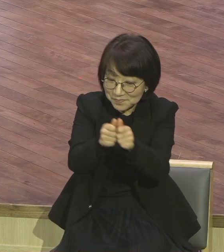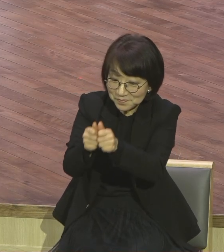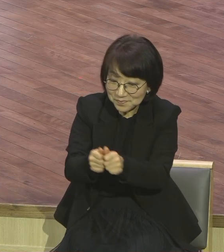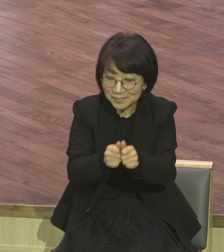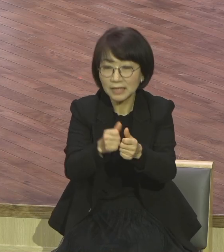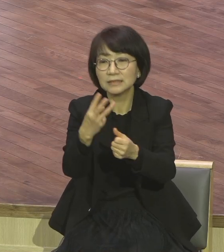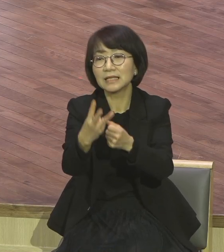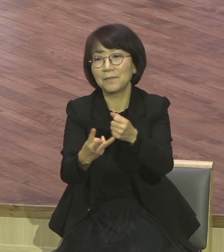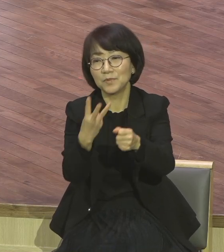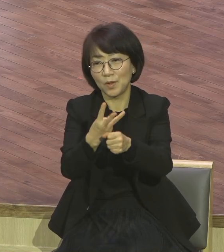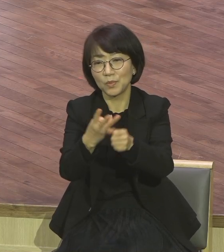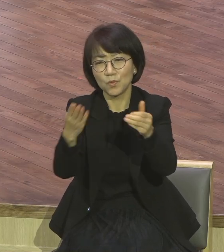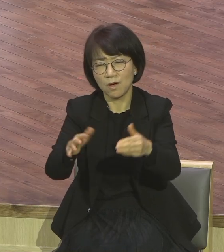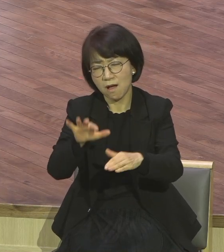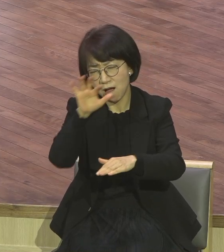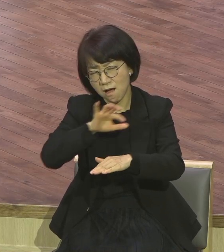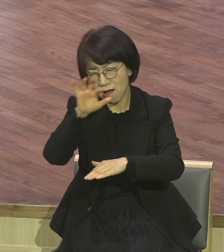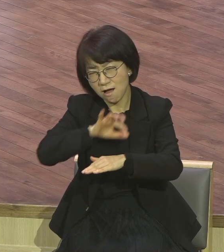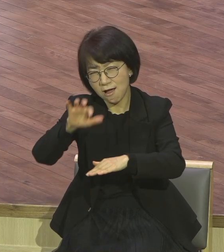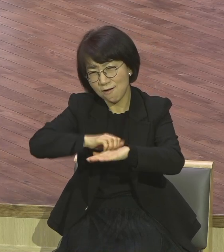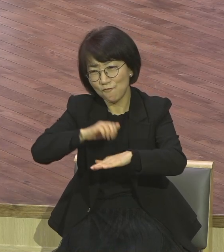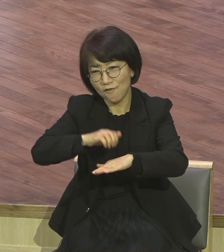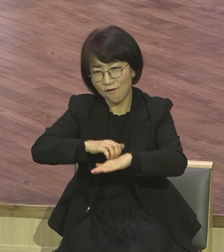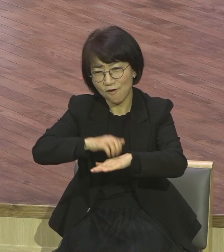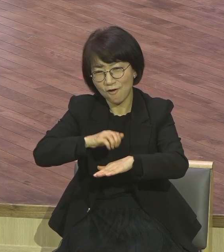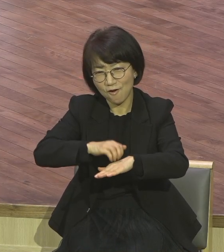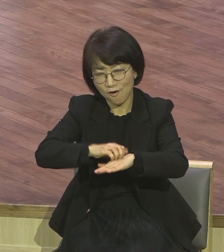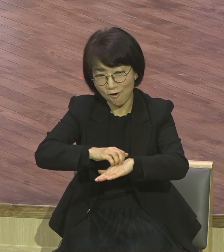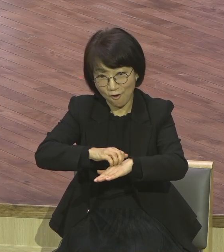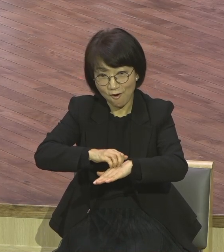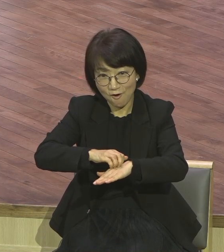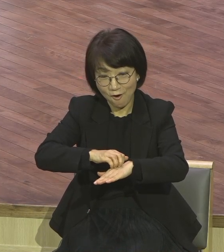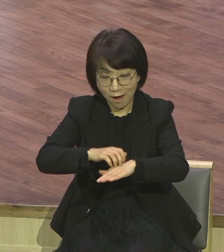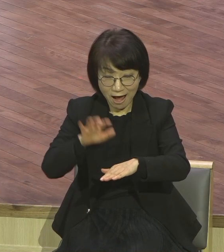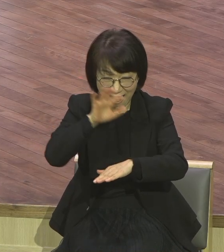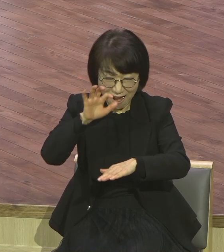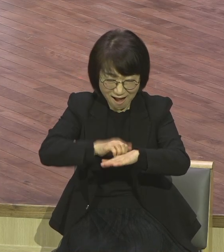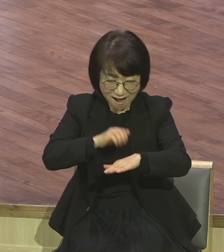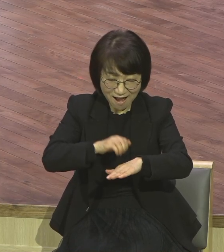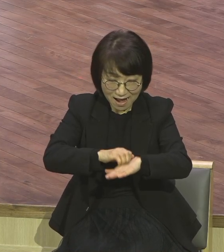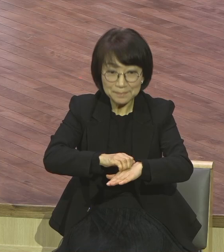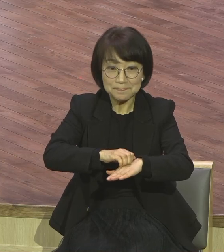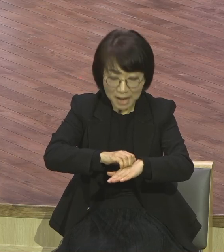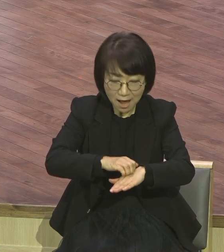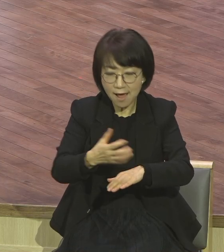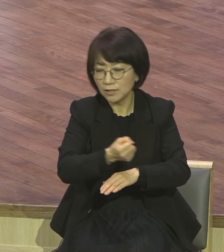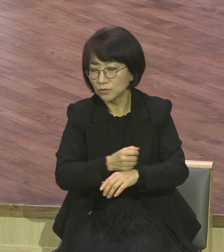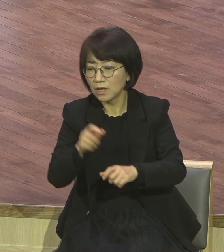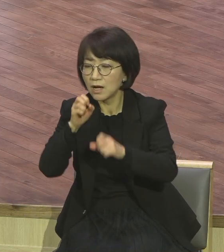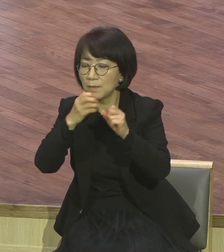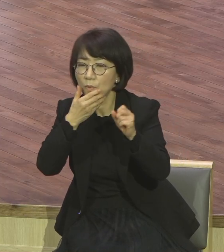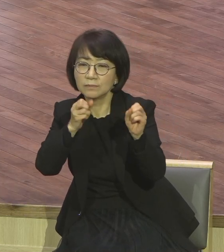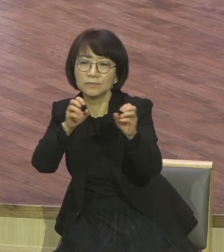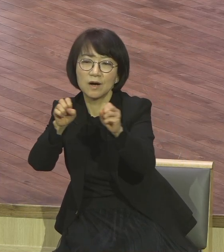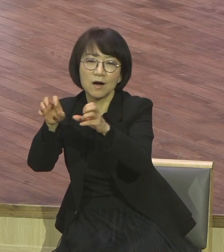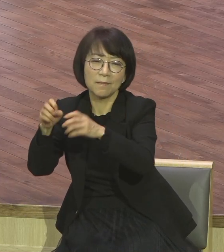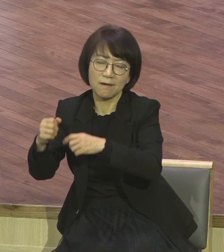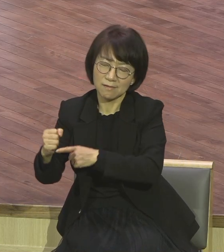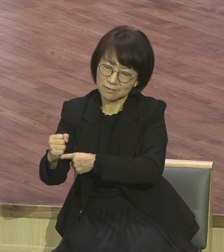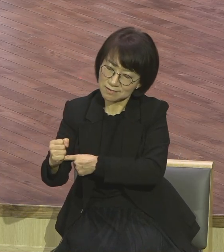훈련이 결국은 이들이 현장사역의 프레폼이 됐습니다 그 모든 지적당한 것들이 사역하는 데 큰 힘이